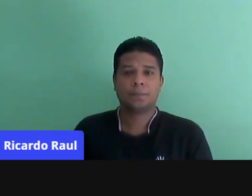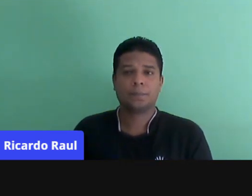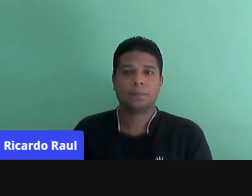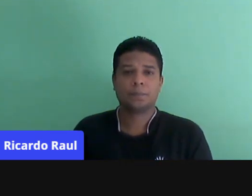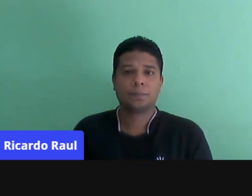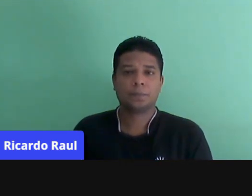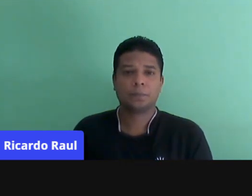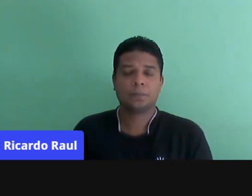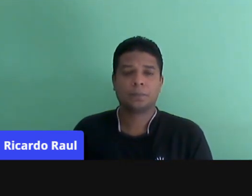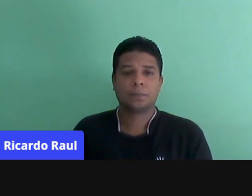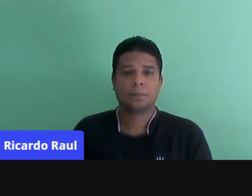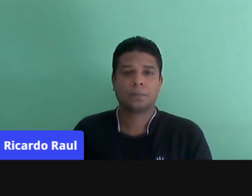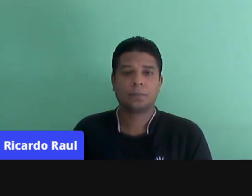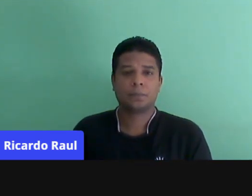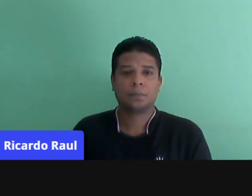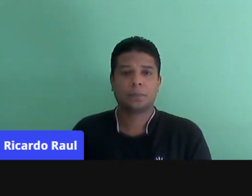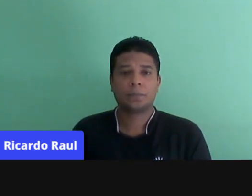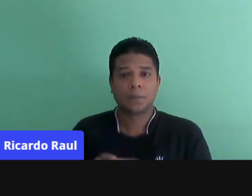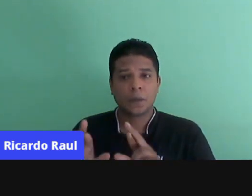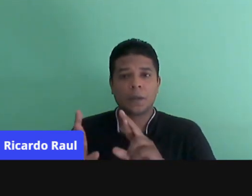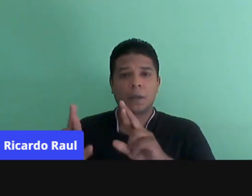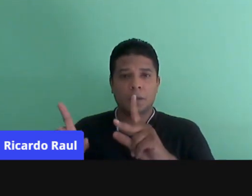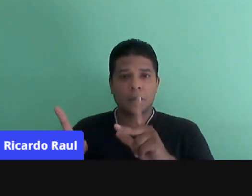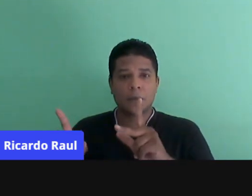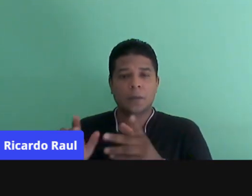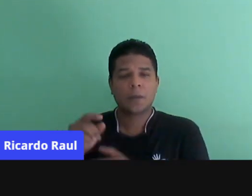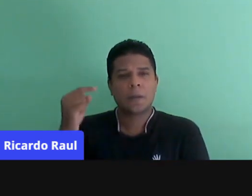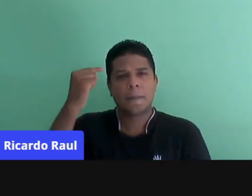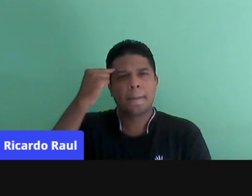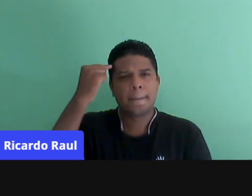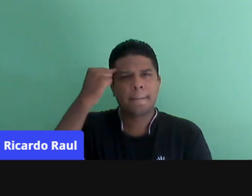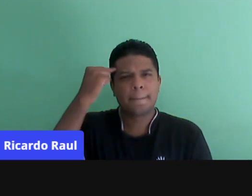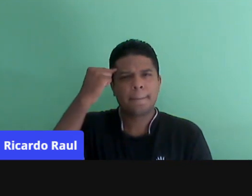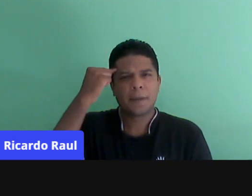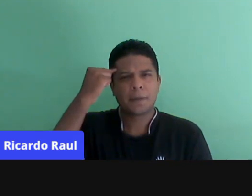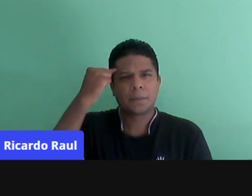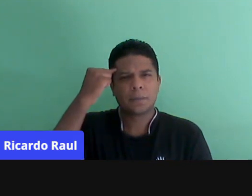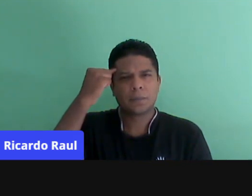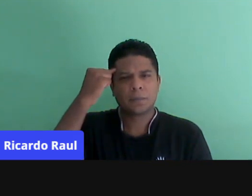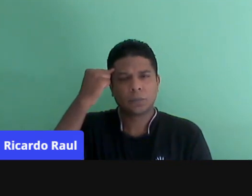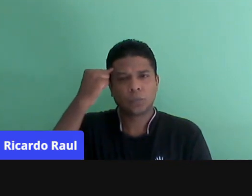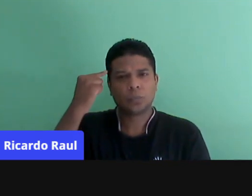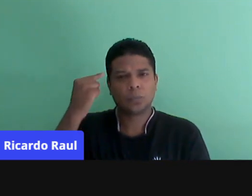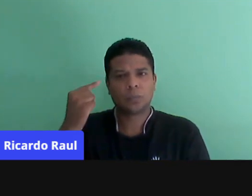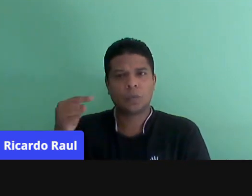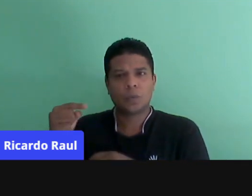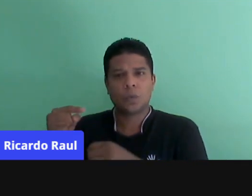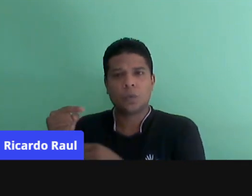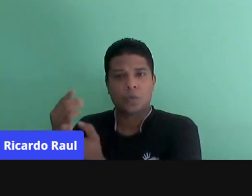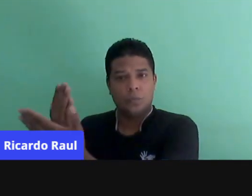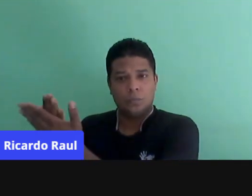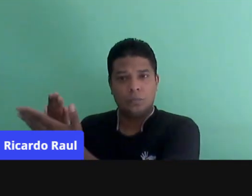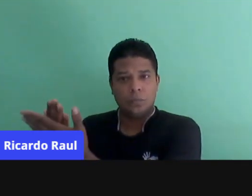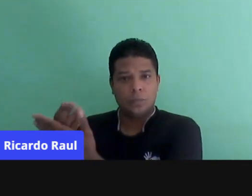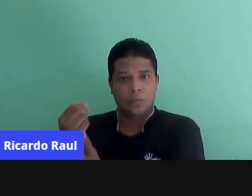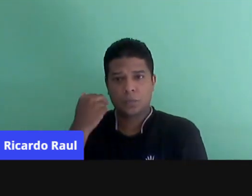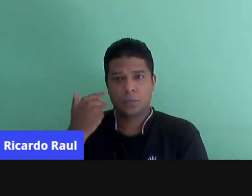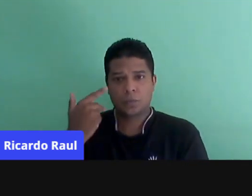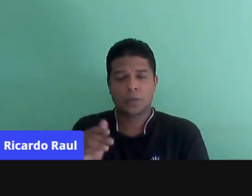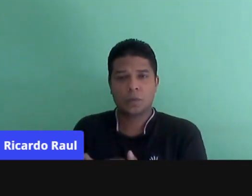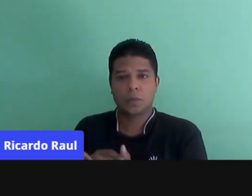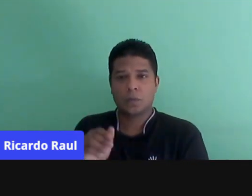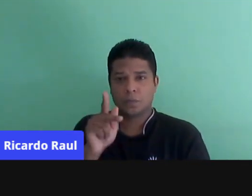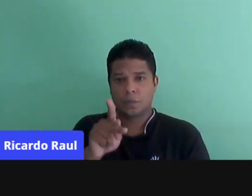O que é diferente. Quando eu penso num paradigma tradicional, o que acontece? O professor expõe,